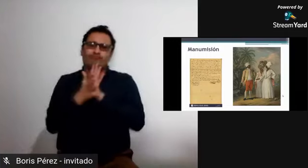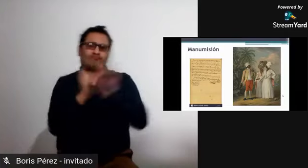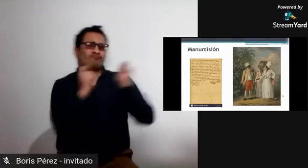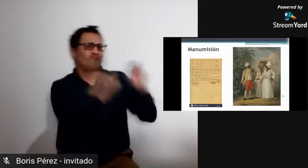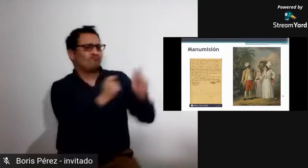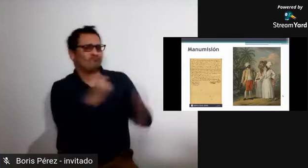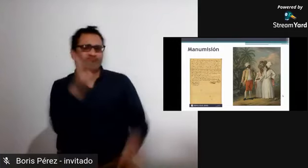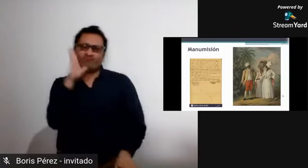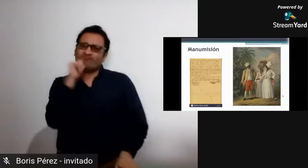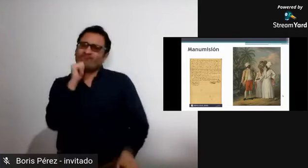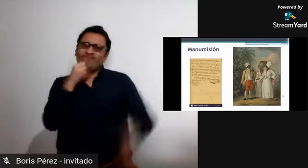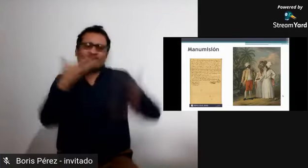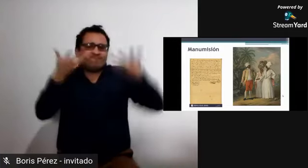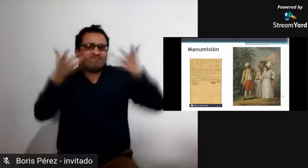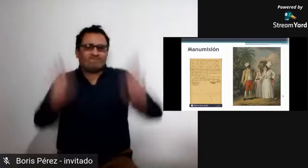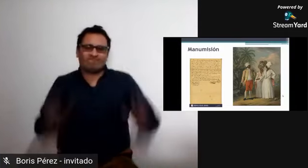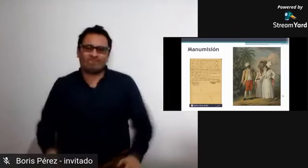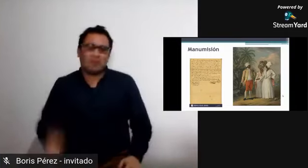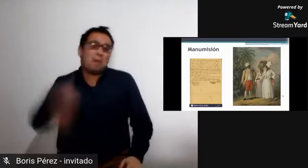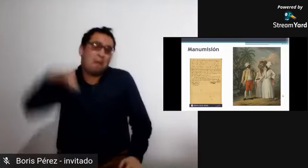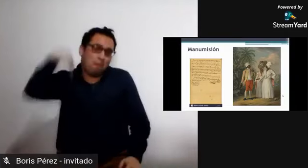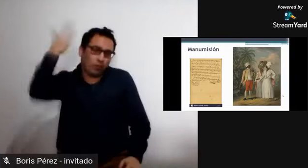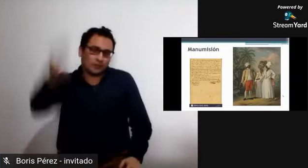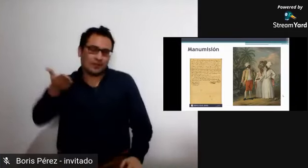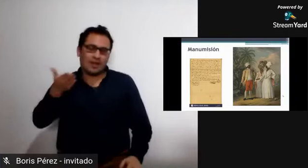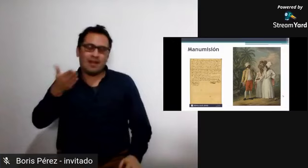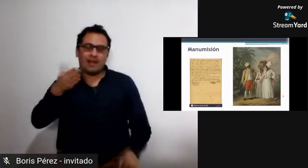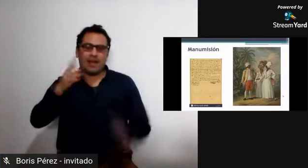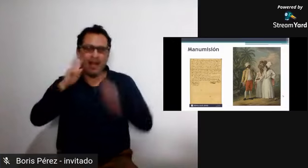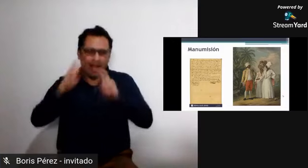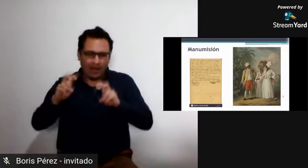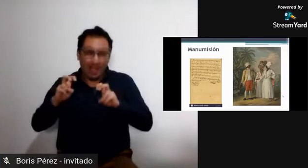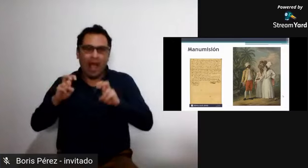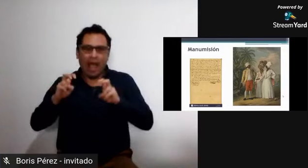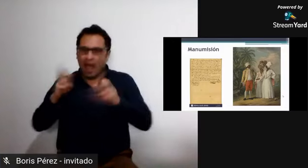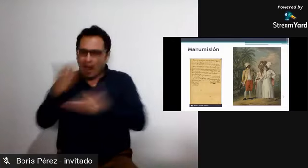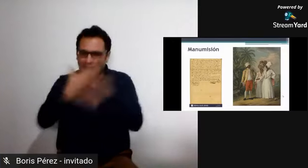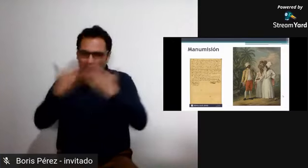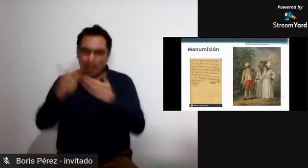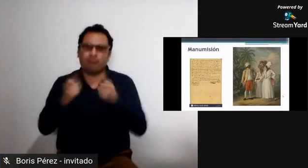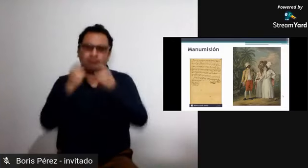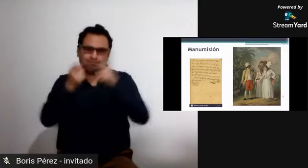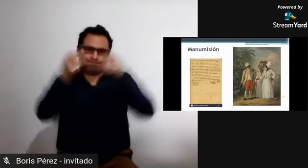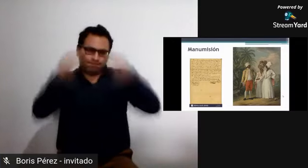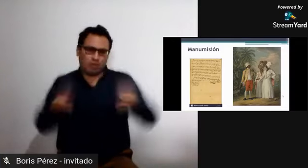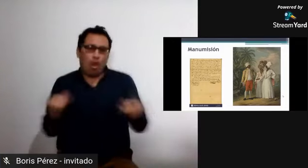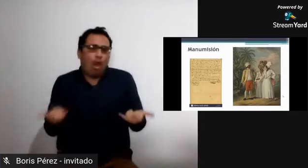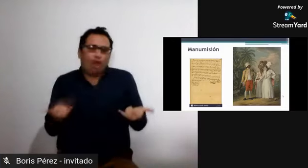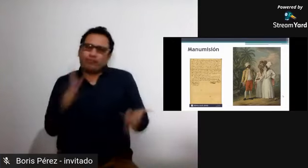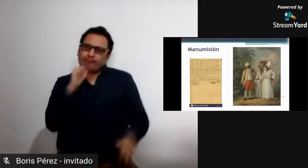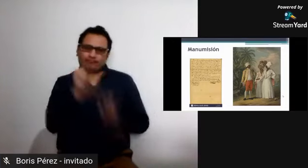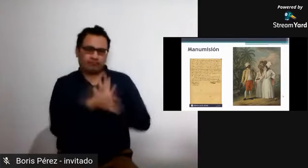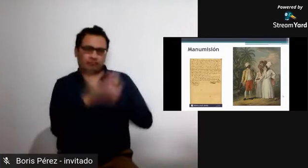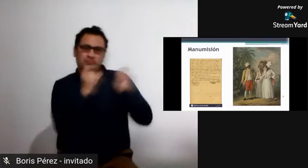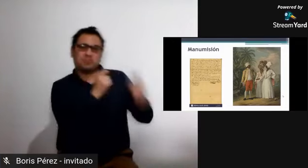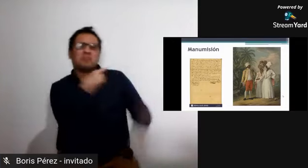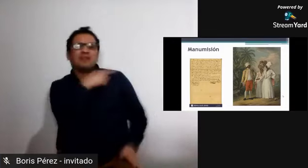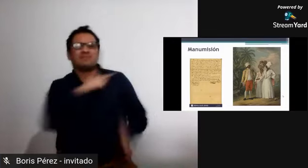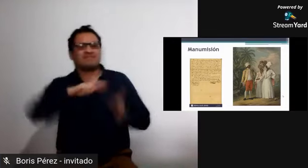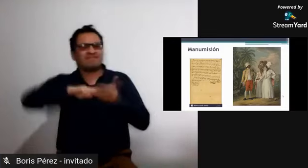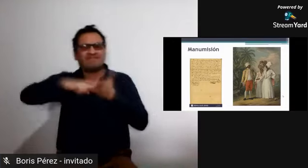La manumisión, que tampoco existe una seña conocida o establecida,